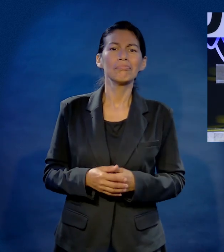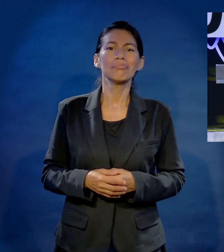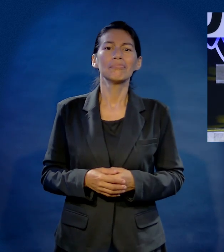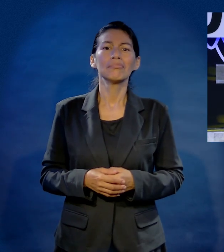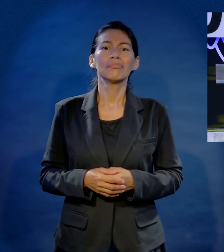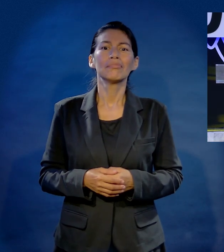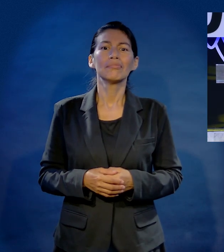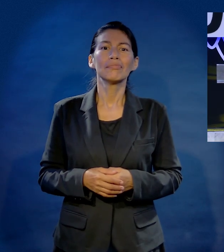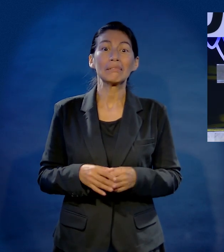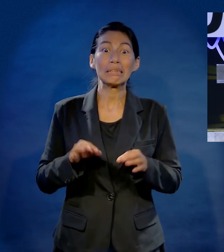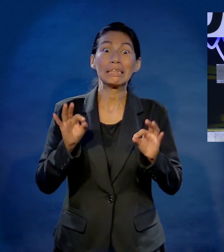¿Saben una cosa? Lo intenté.